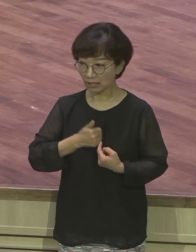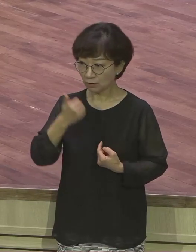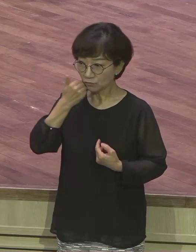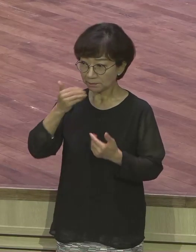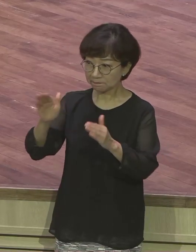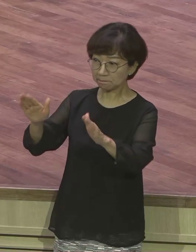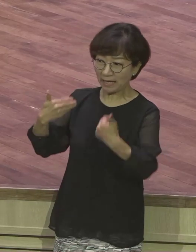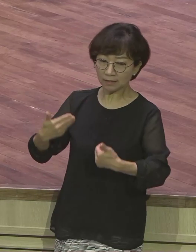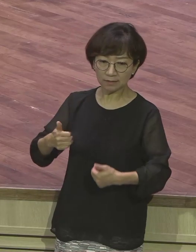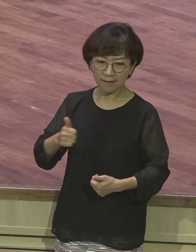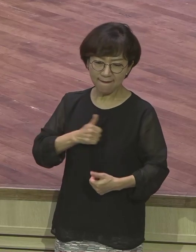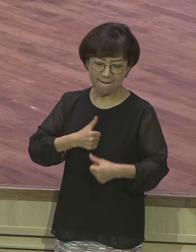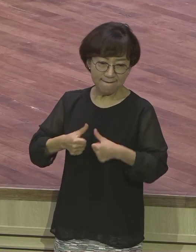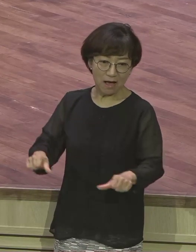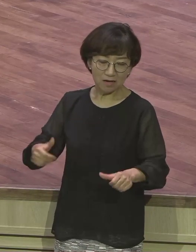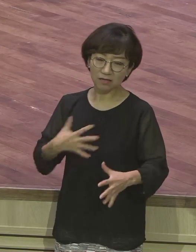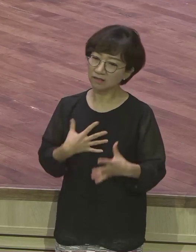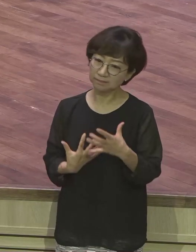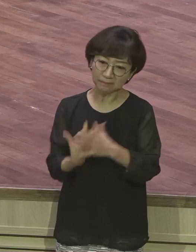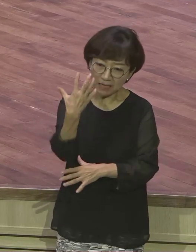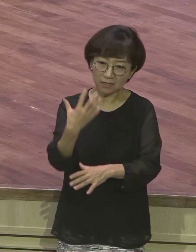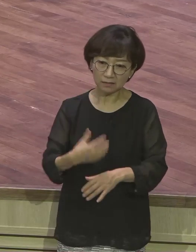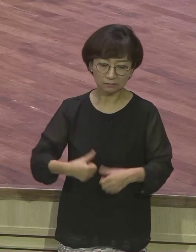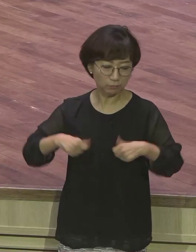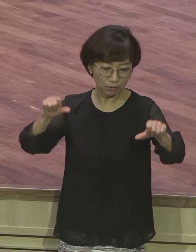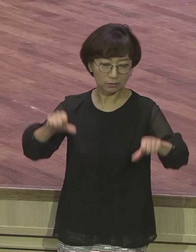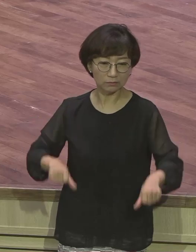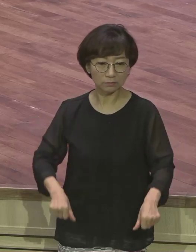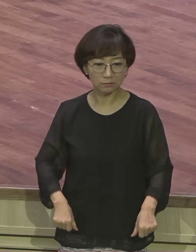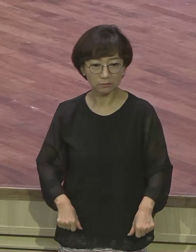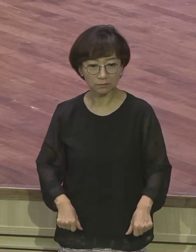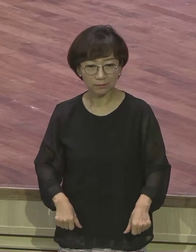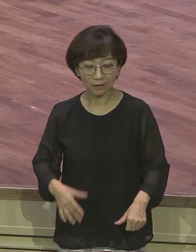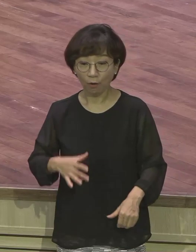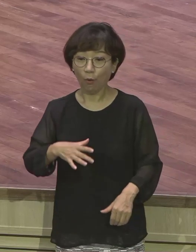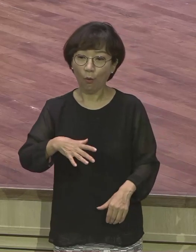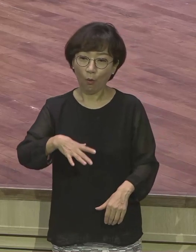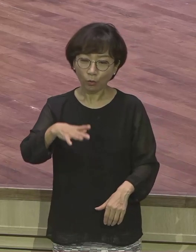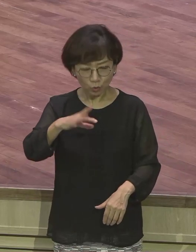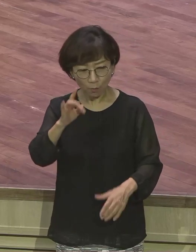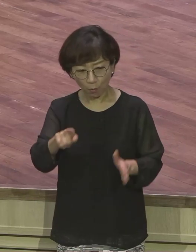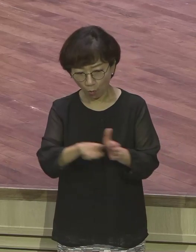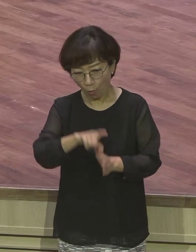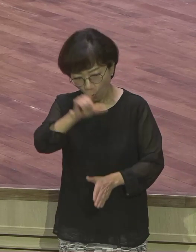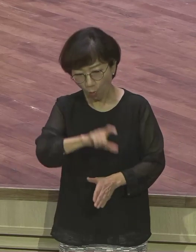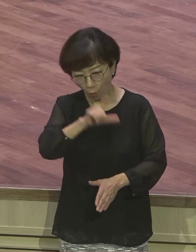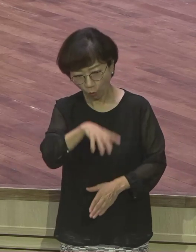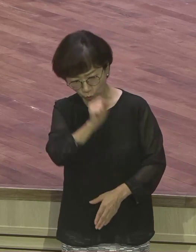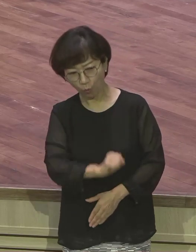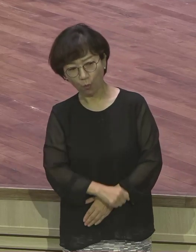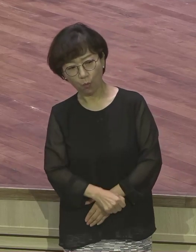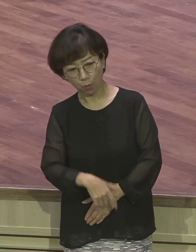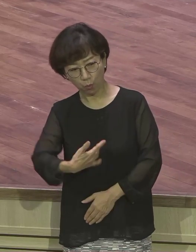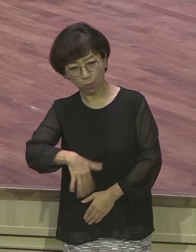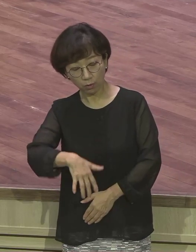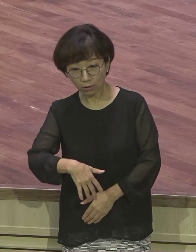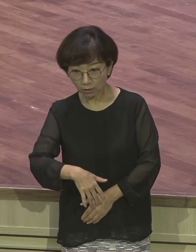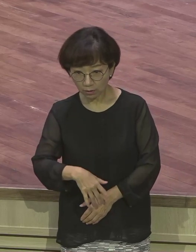자존심이에요 이 자존심을 한번 흔들어 보면 다 드러나 다 색깔 다 나와 버려요 무시당하는 것